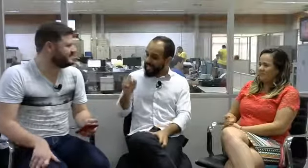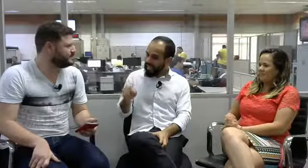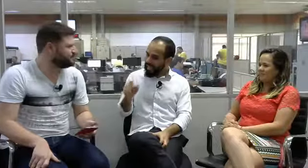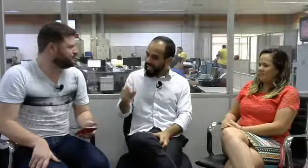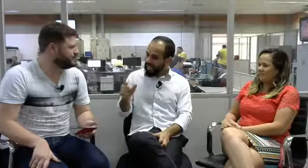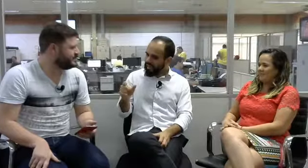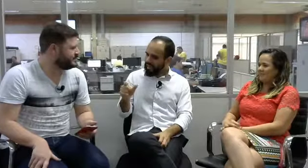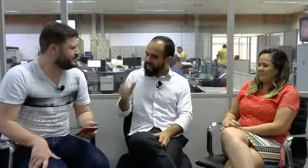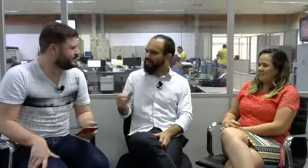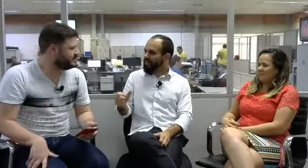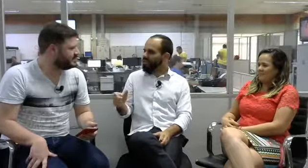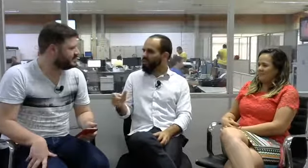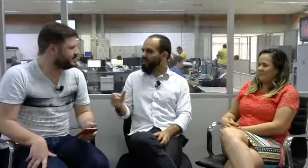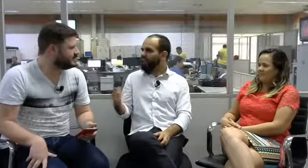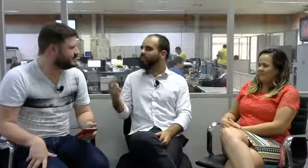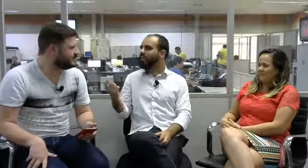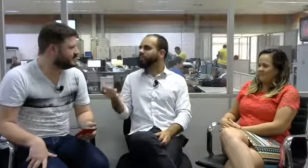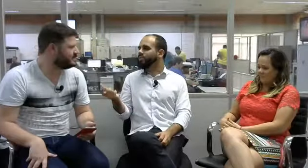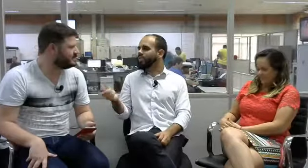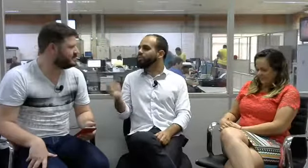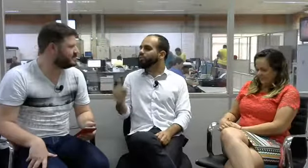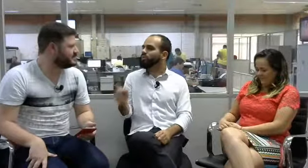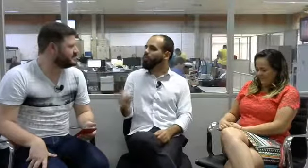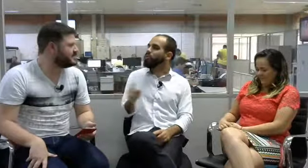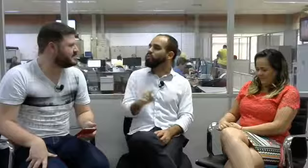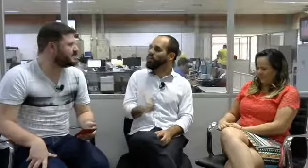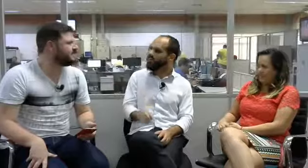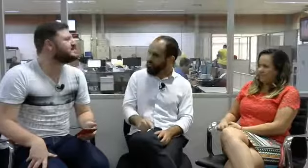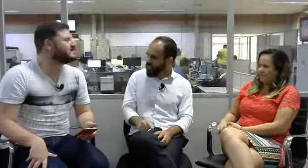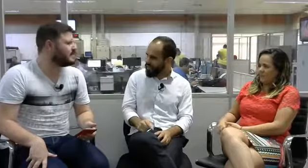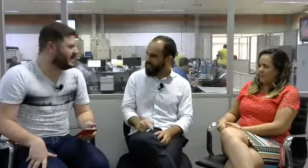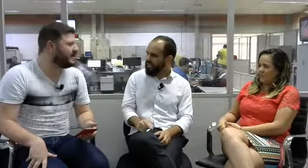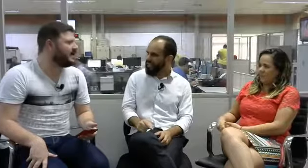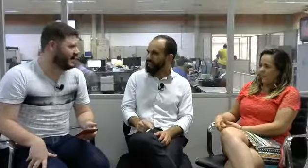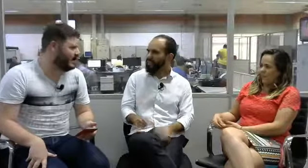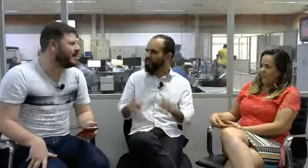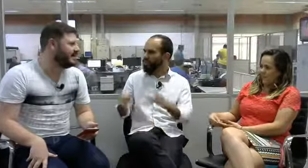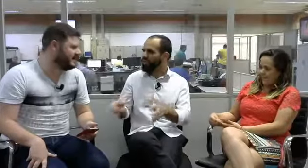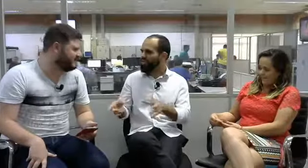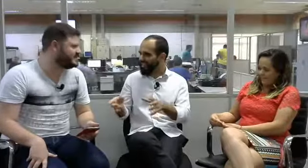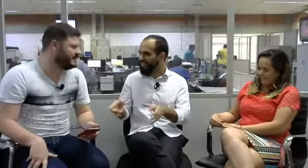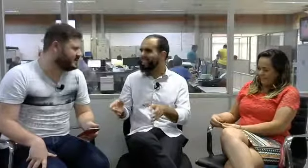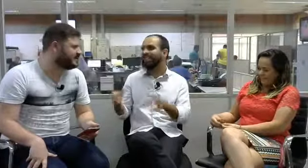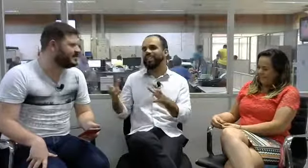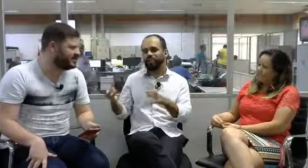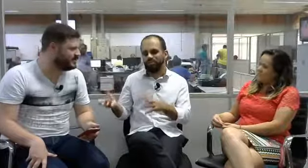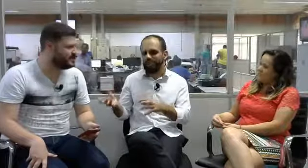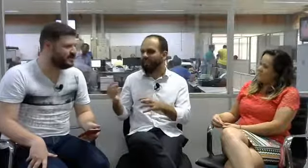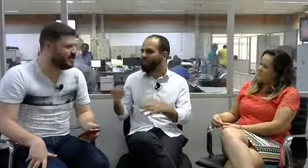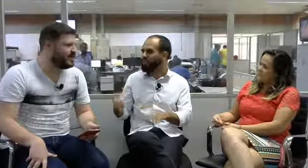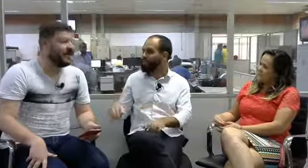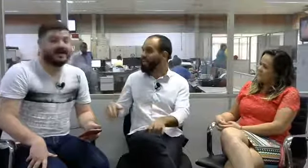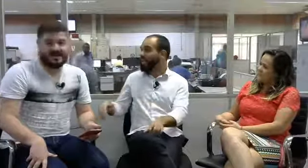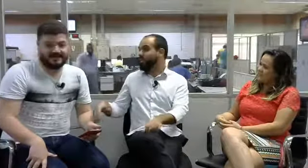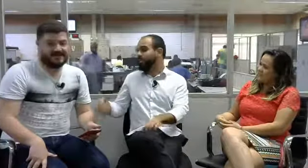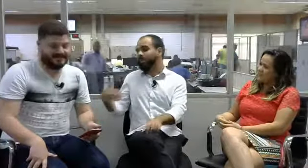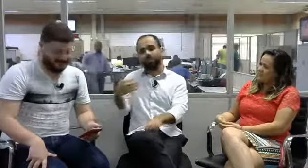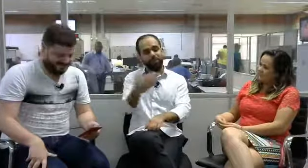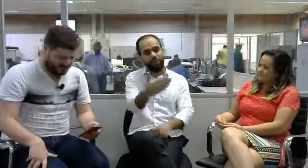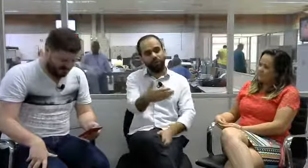nesse sentido, ela não seria considerada surda de cultura surda. Ela é deficiente auditiva. Deficiente auditiva. São as pessoas que ficam